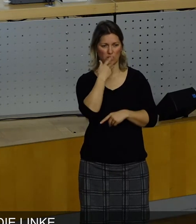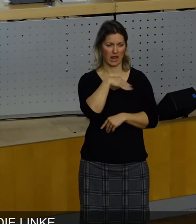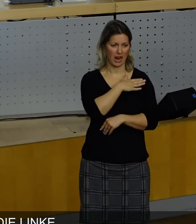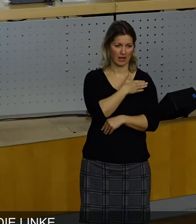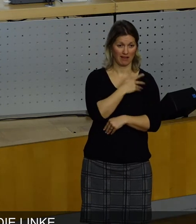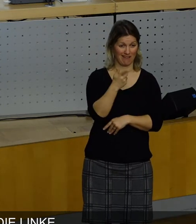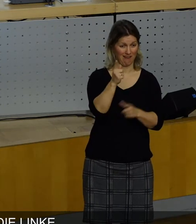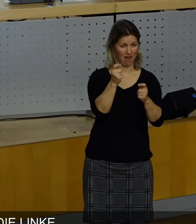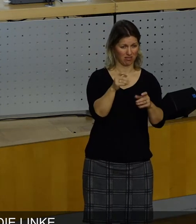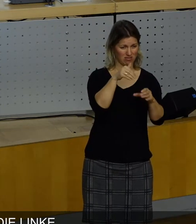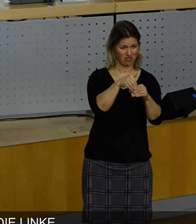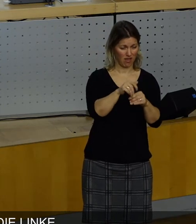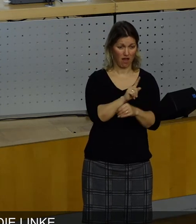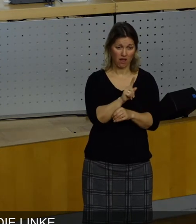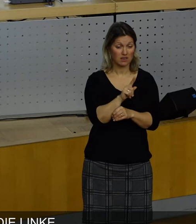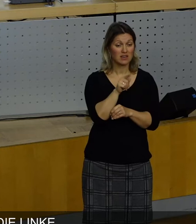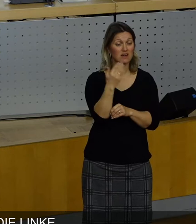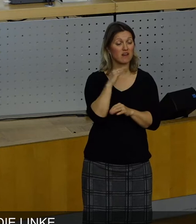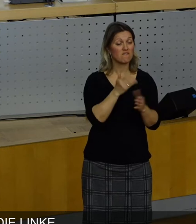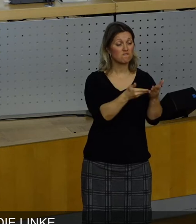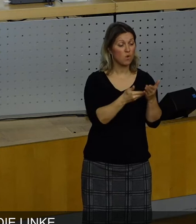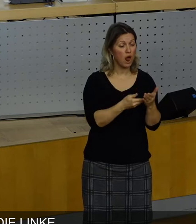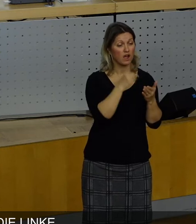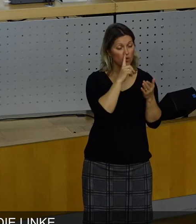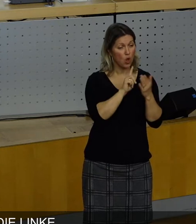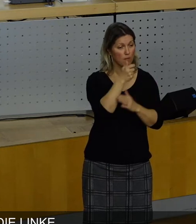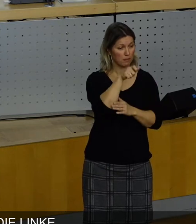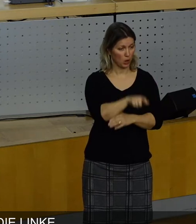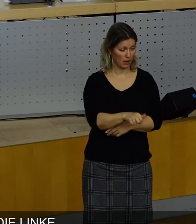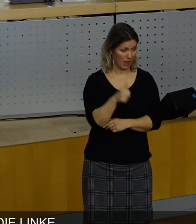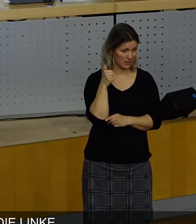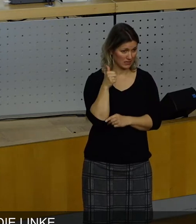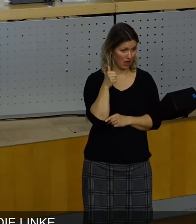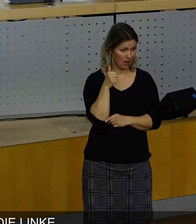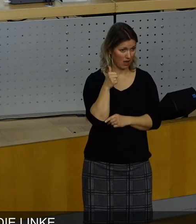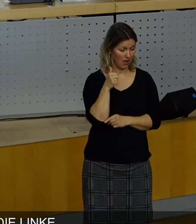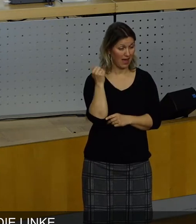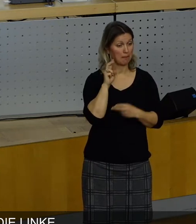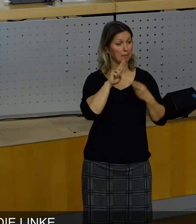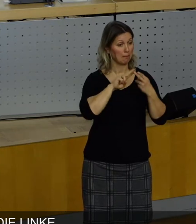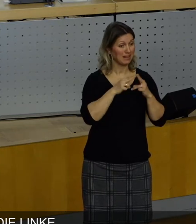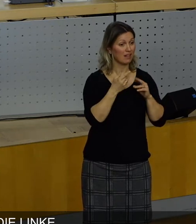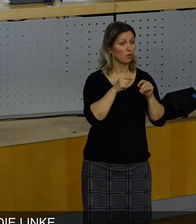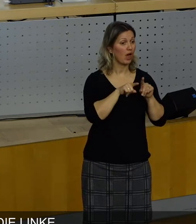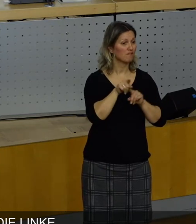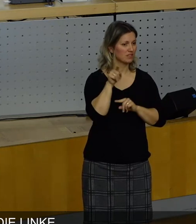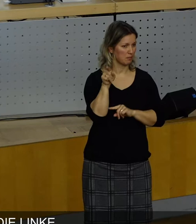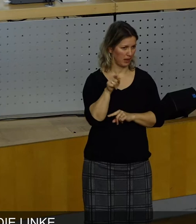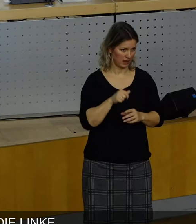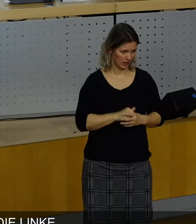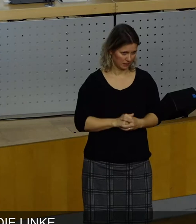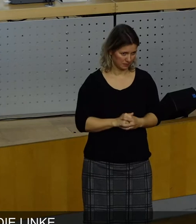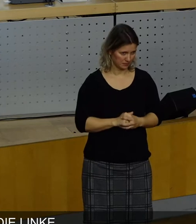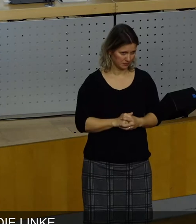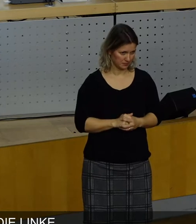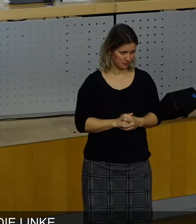handelt, sondern eine Vorlage unseres Oberbürgermeisters, Mitglied der FDP. Und